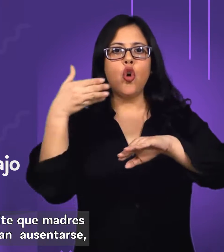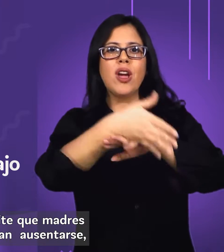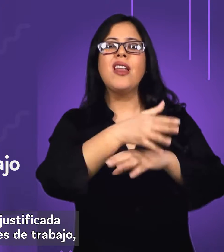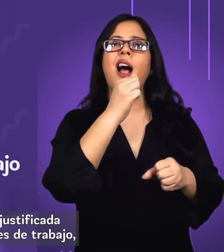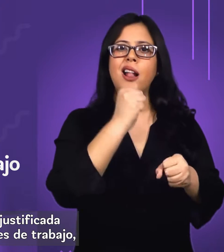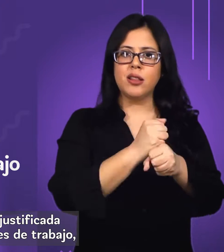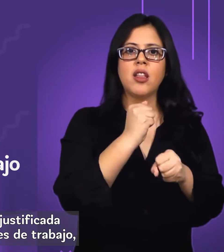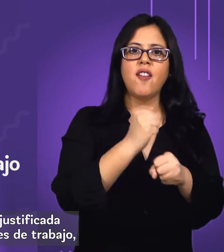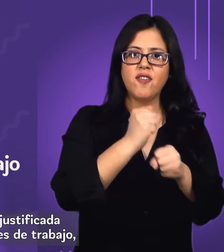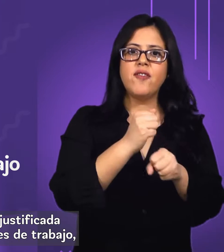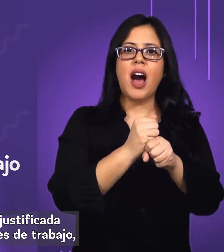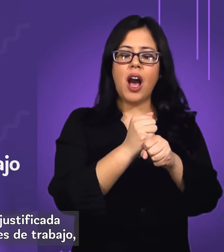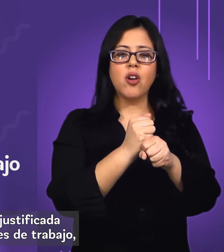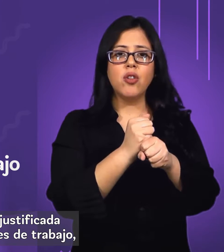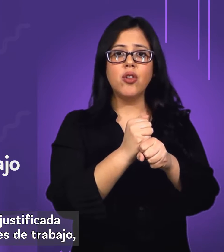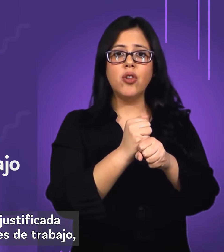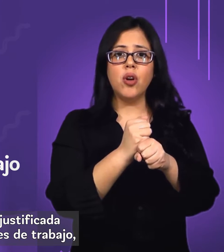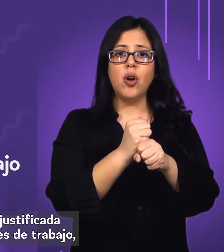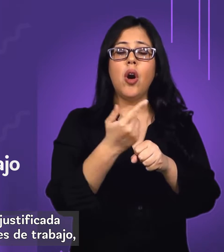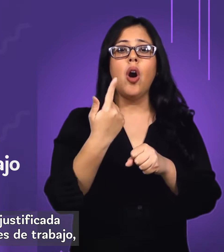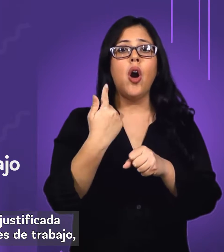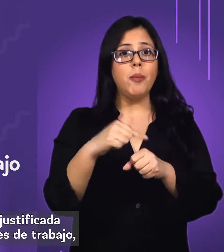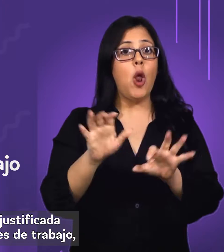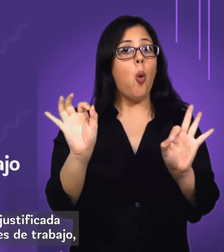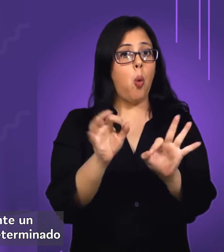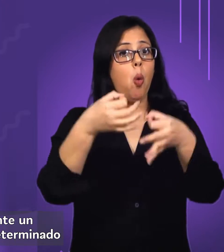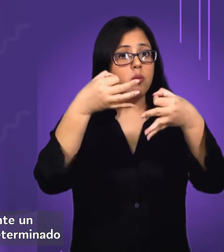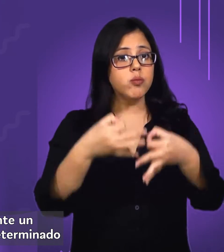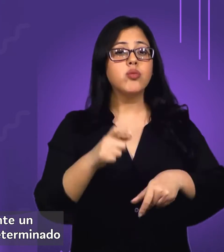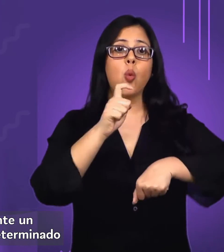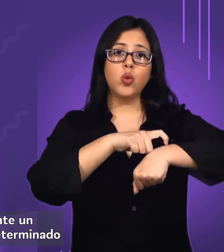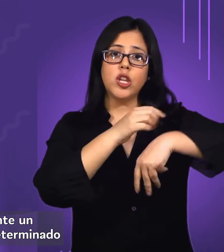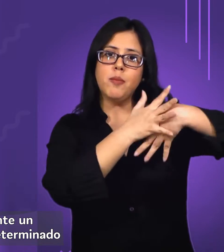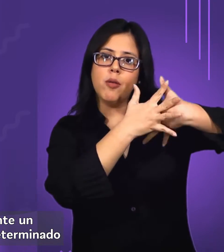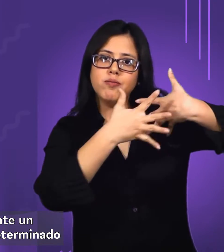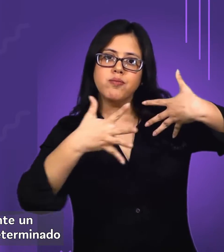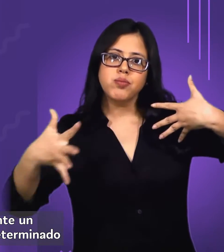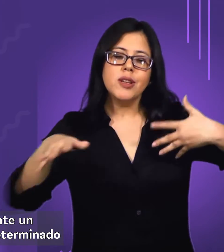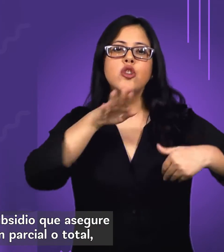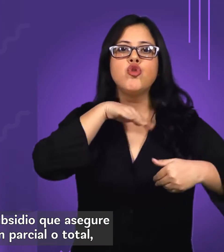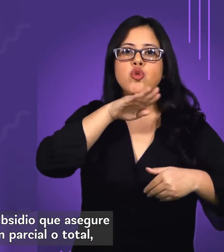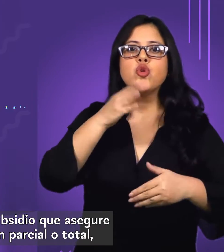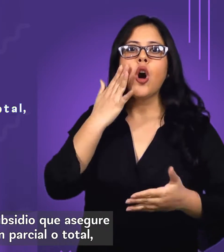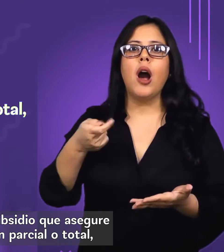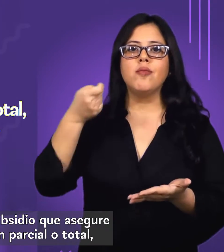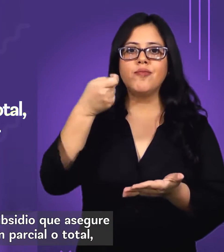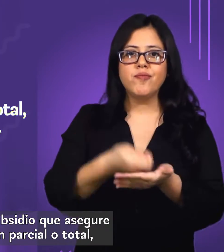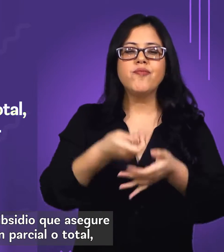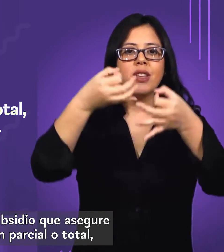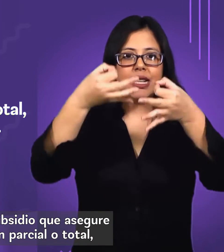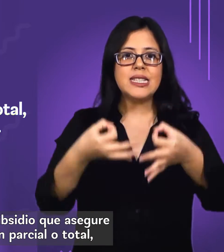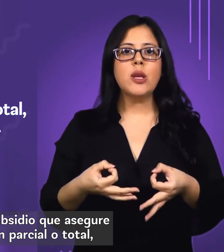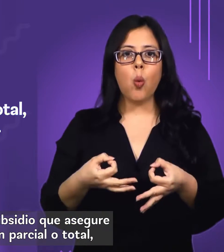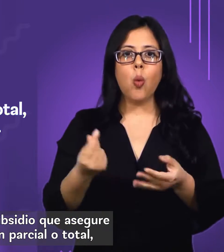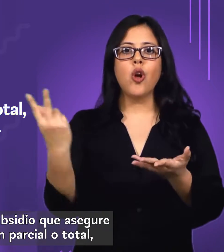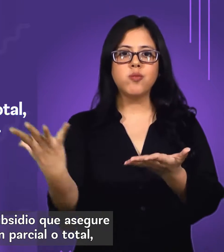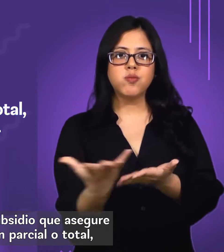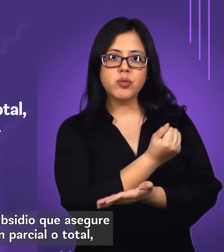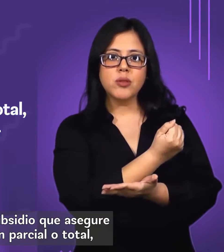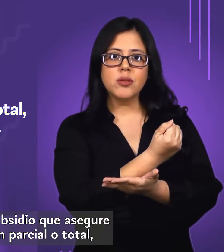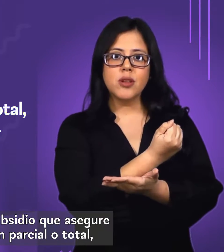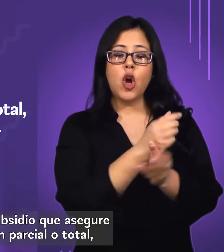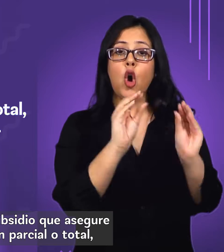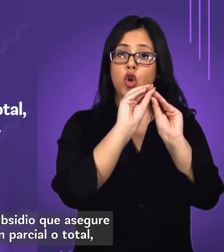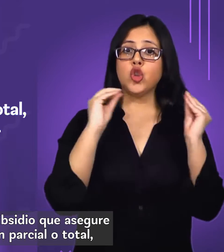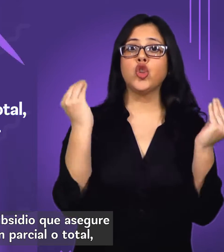ausentarse en forma justificada de sus lugares de trabajo durante un tiempo determinado y hagan uso del subsidio que asegure su